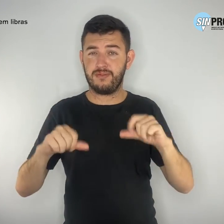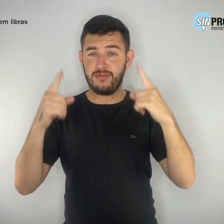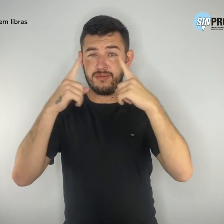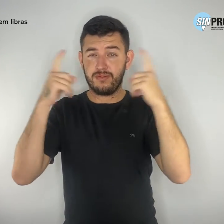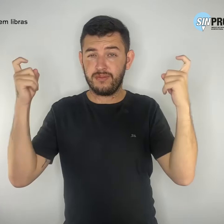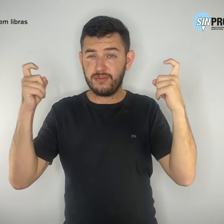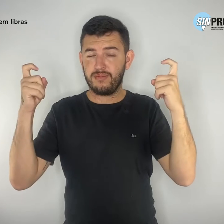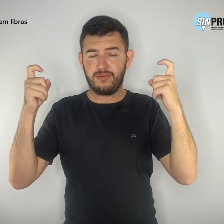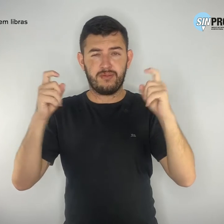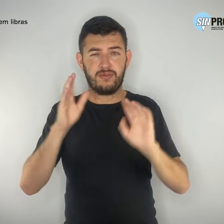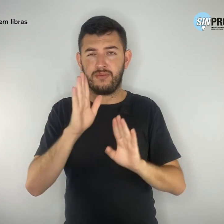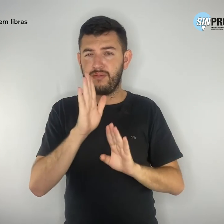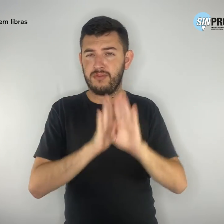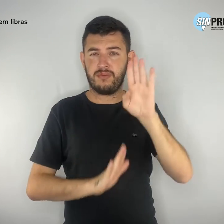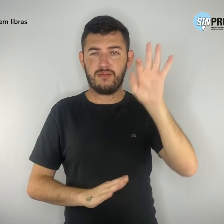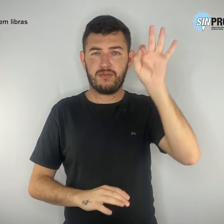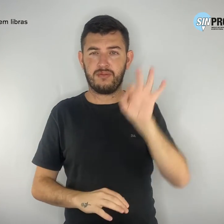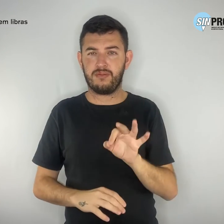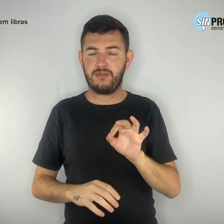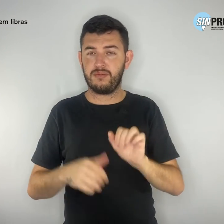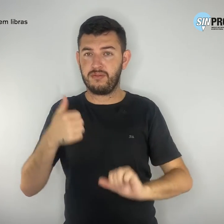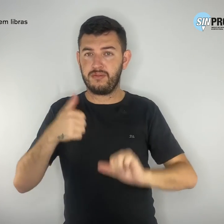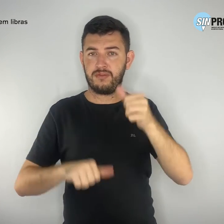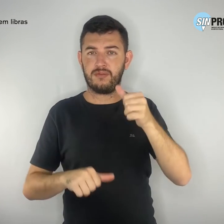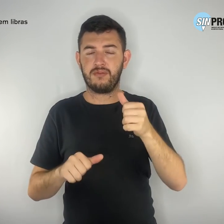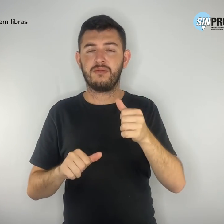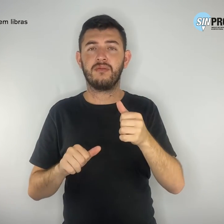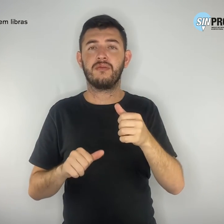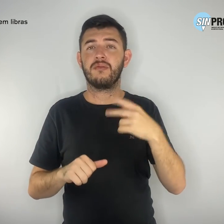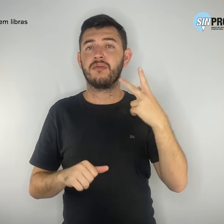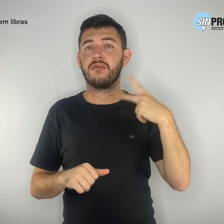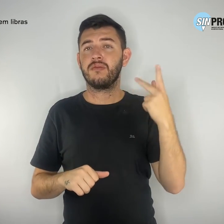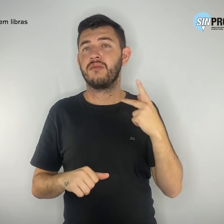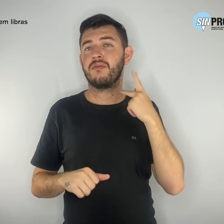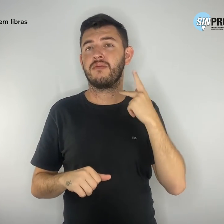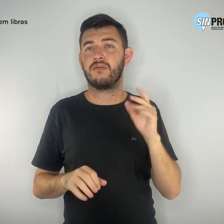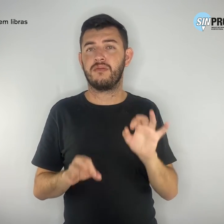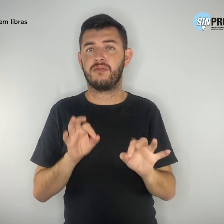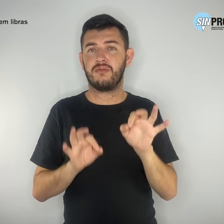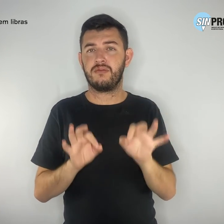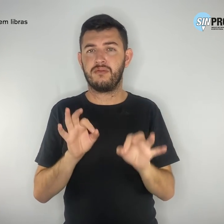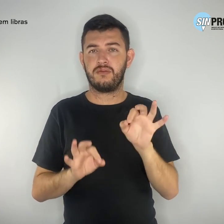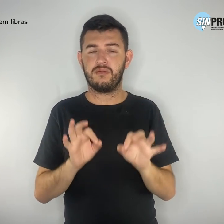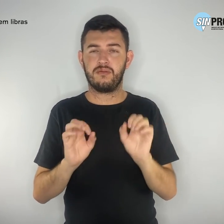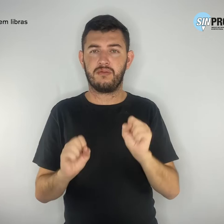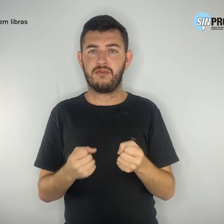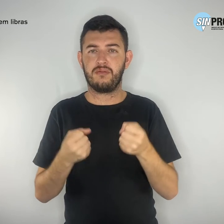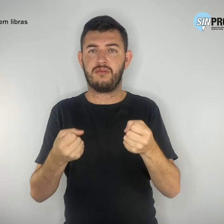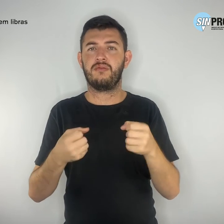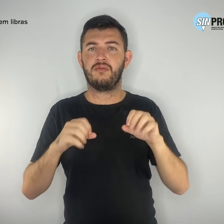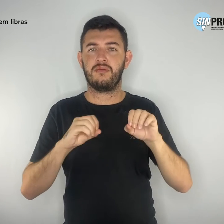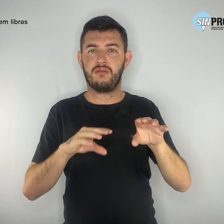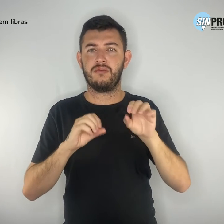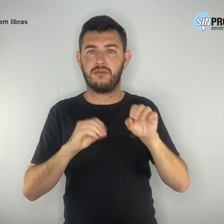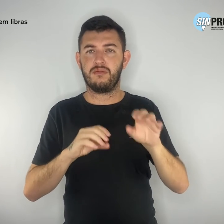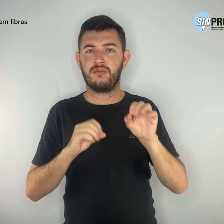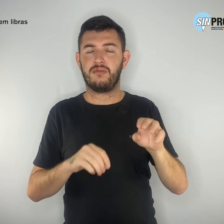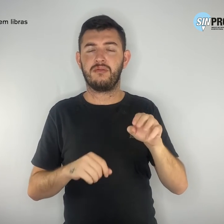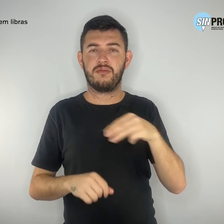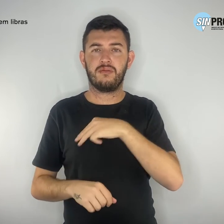promotoria de justiça de defesa da educação do Ministério Público do Distrito Federal revelou que a média